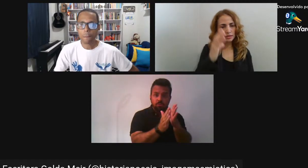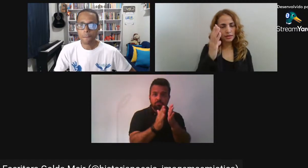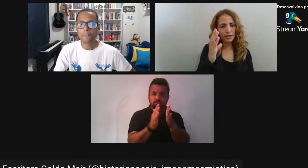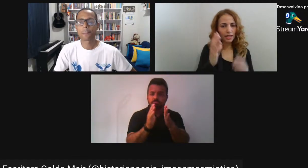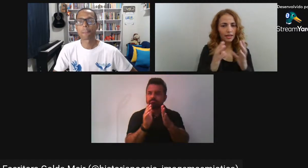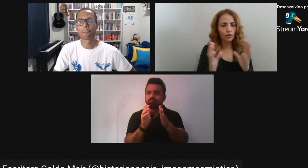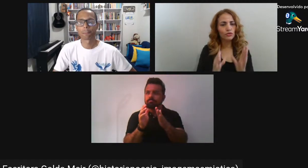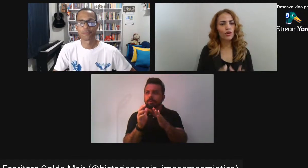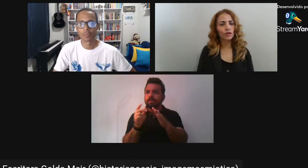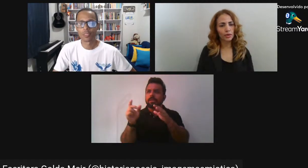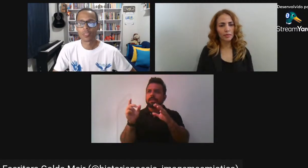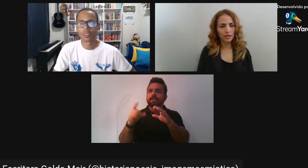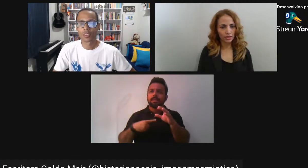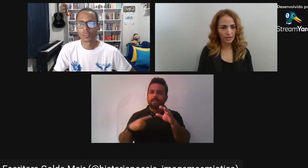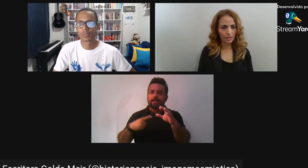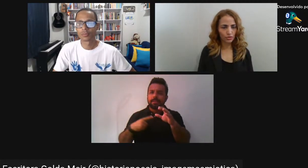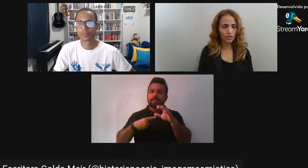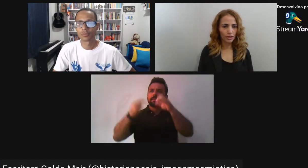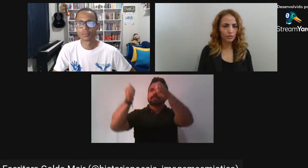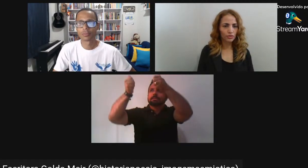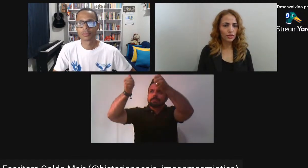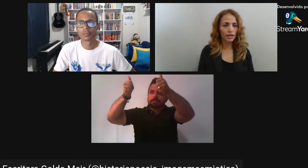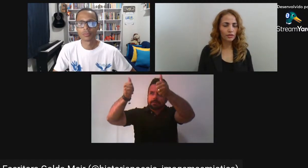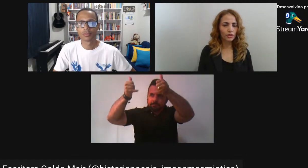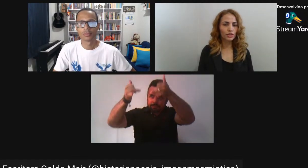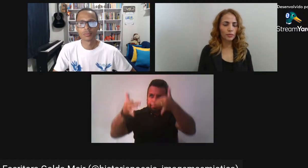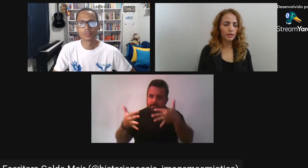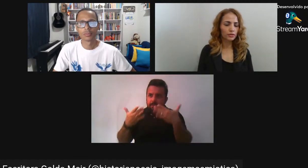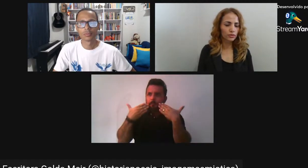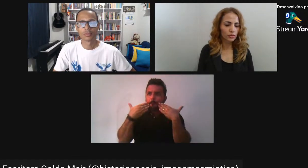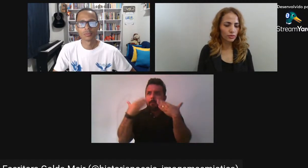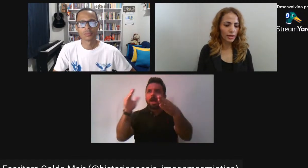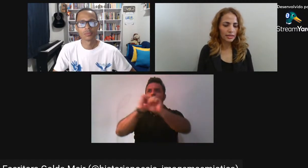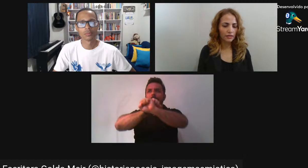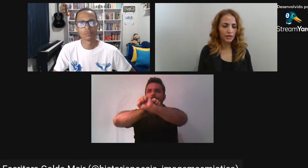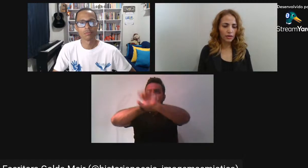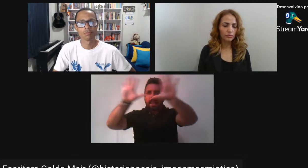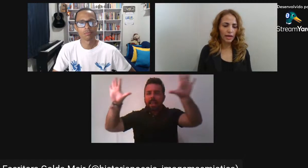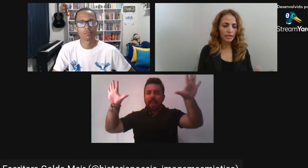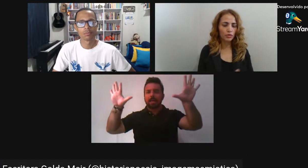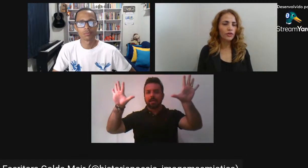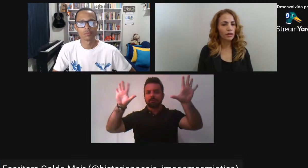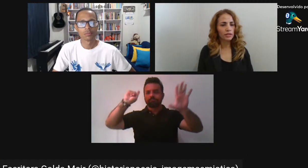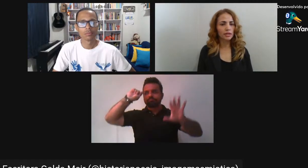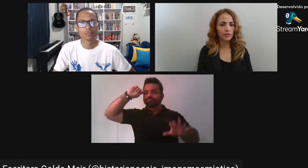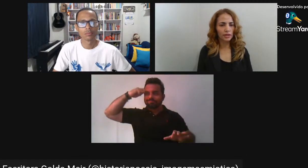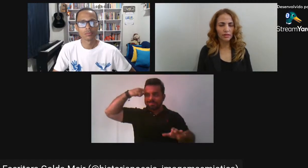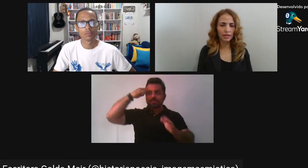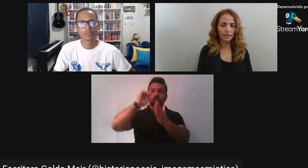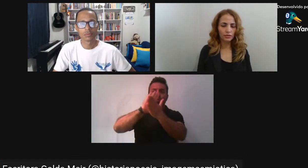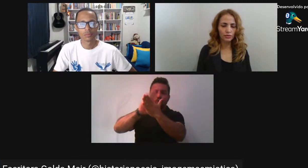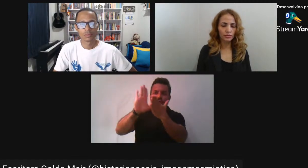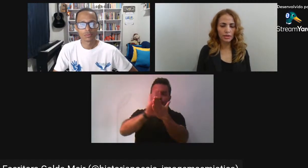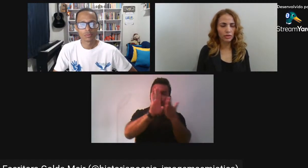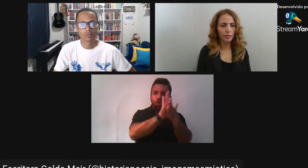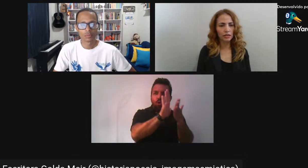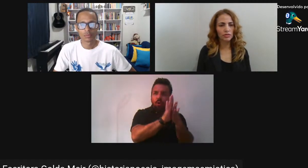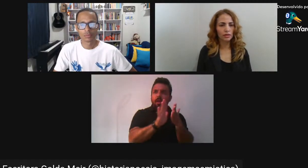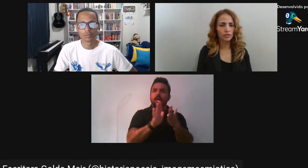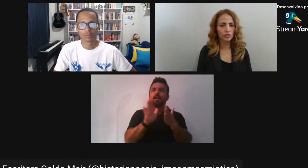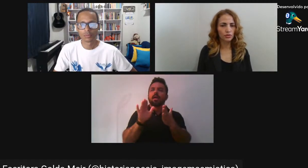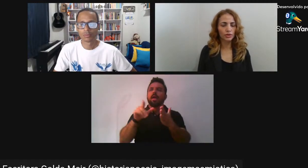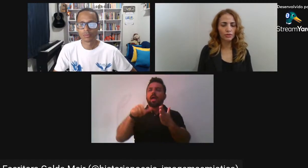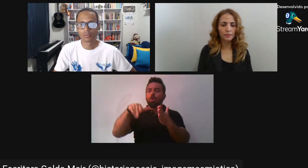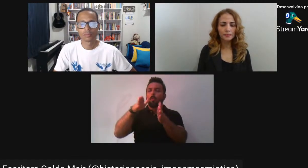Que cria Constrói uma imagem Desses sujeitos Durante o período Da escravidão Mais para o final Da escravidão Entre a segunda